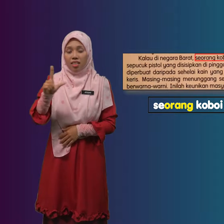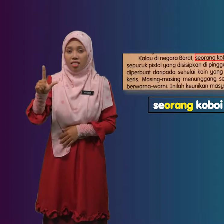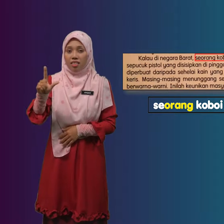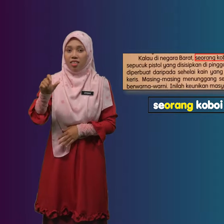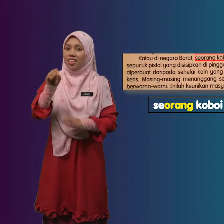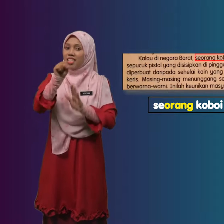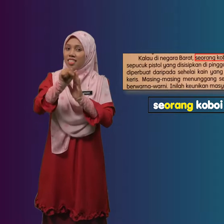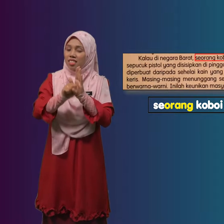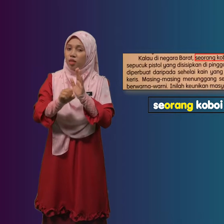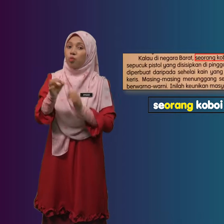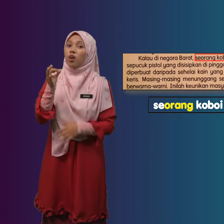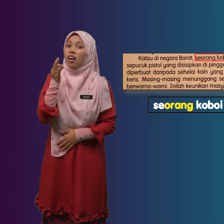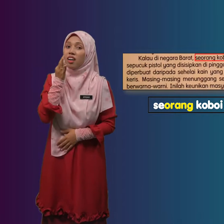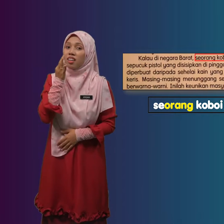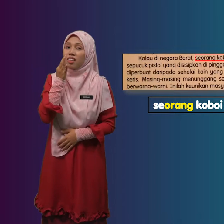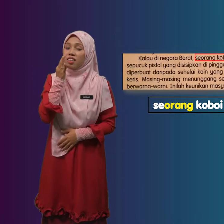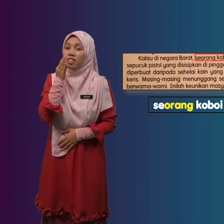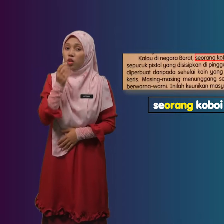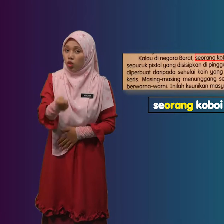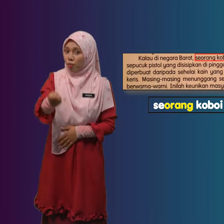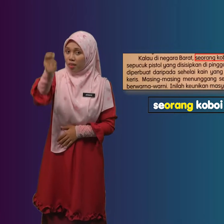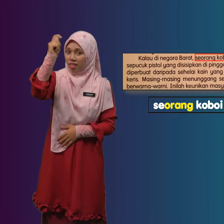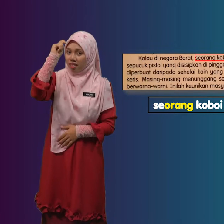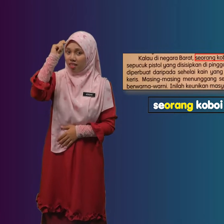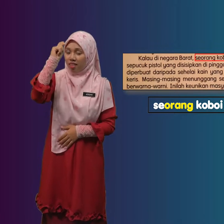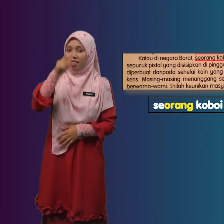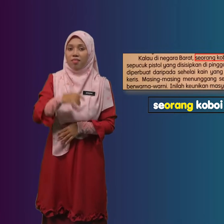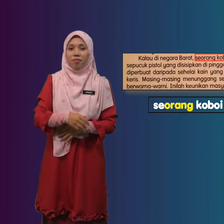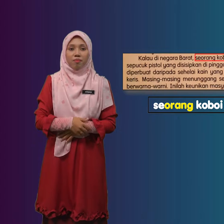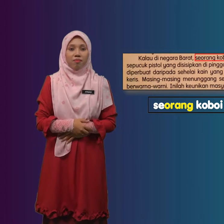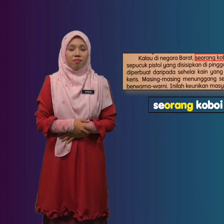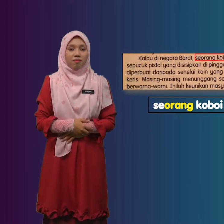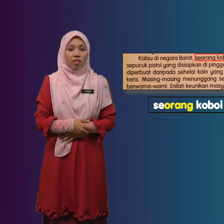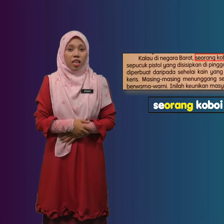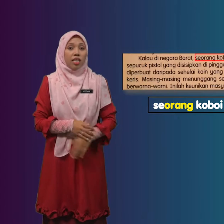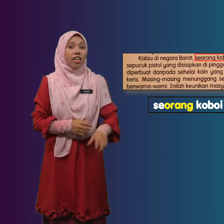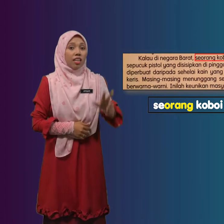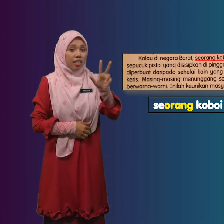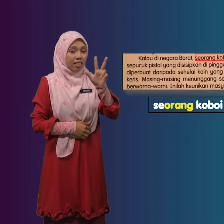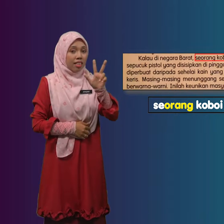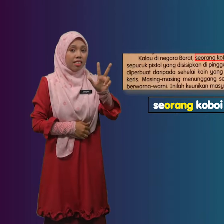Sebuah Topi Yang Ketiga